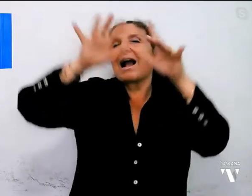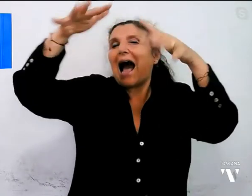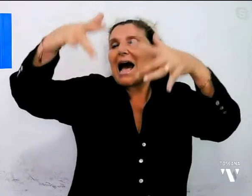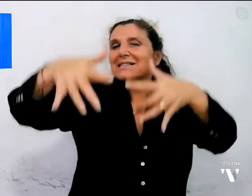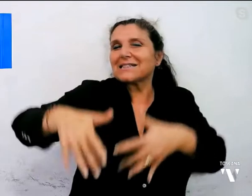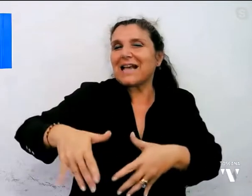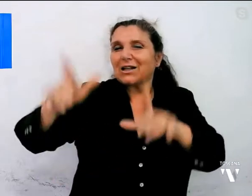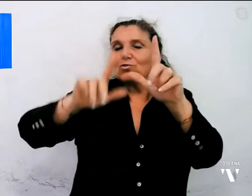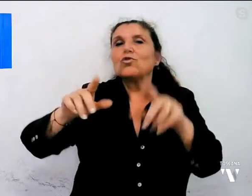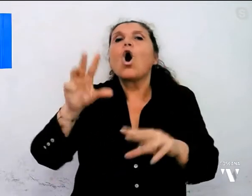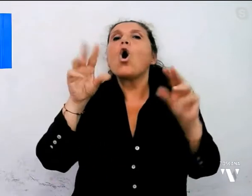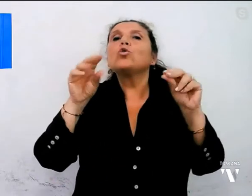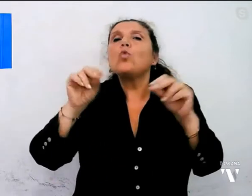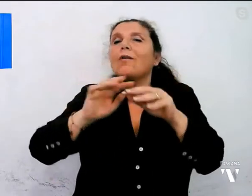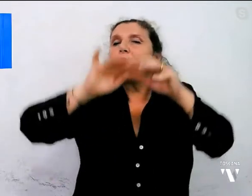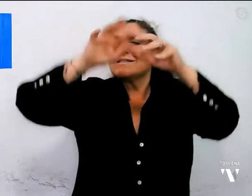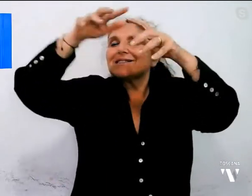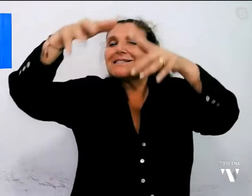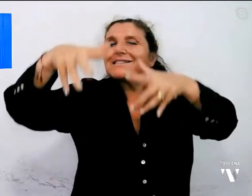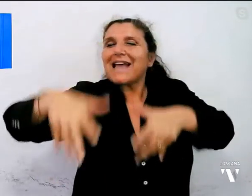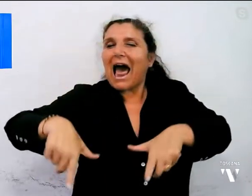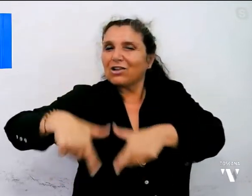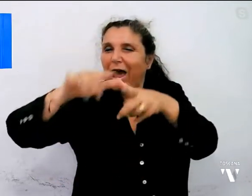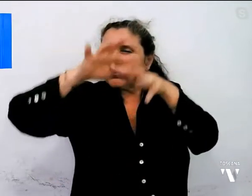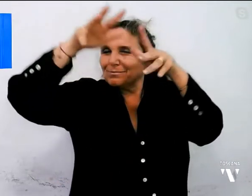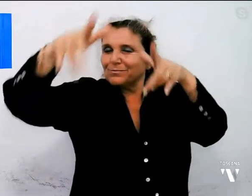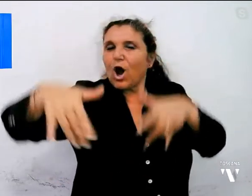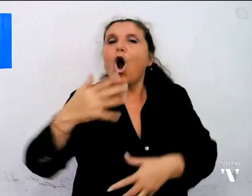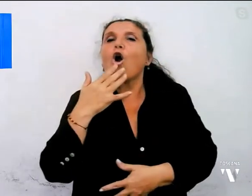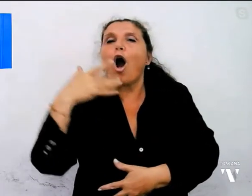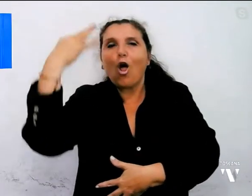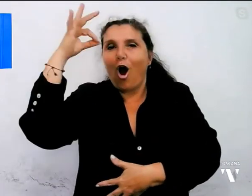un nuovo salice piangente color d'oro.